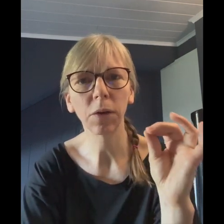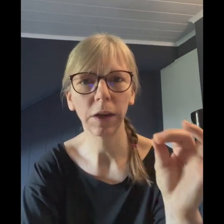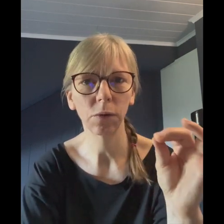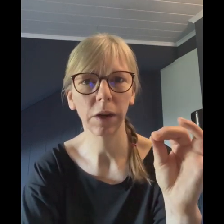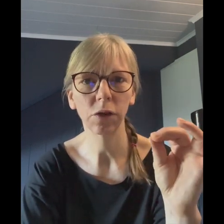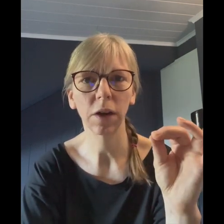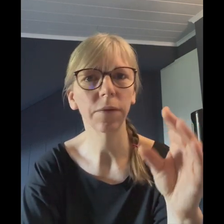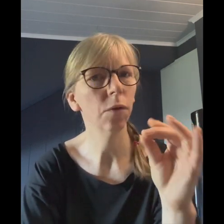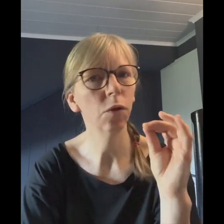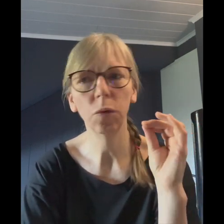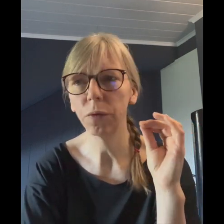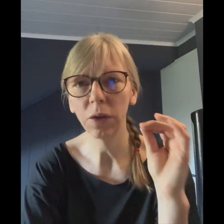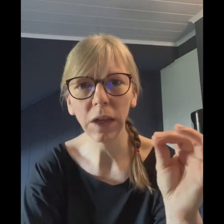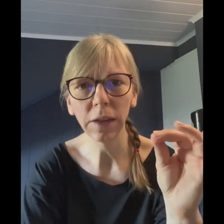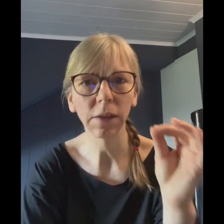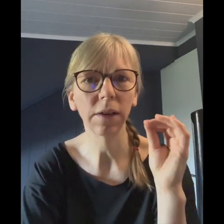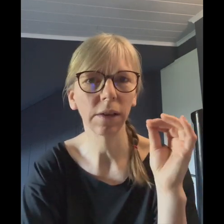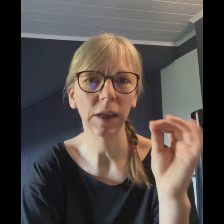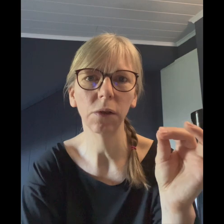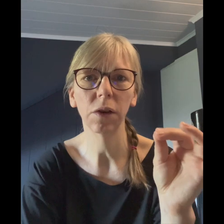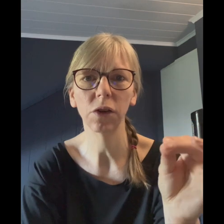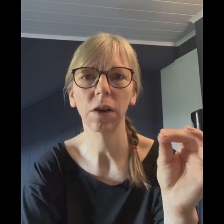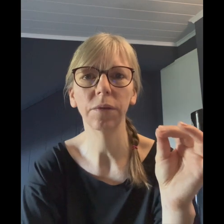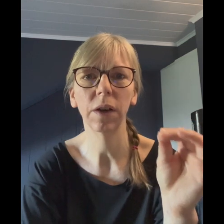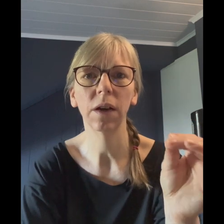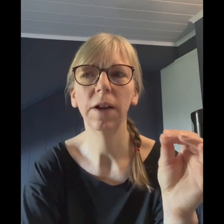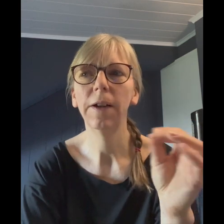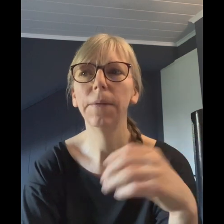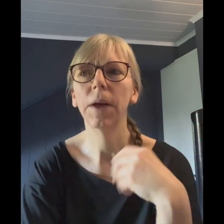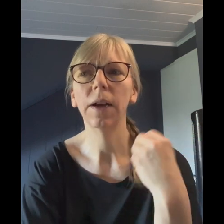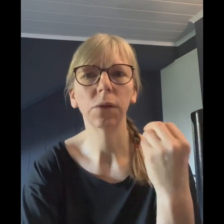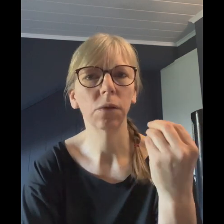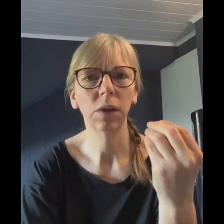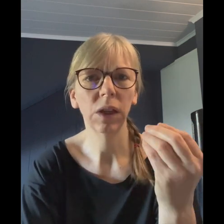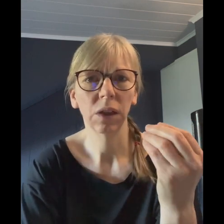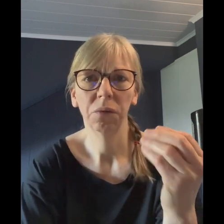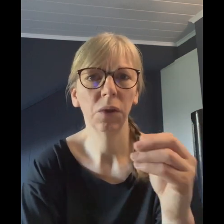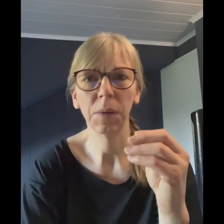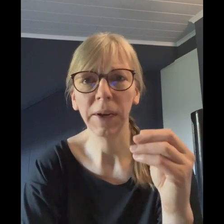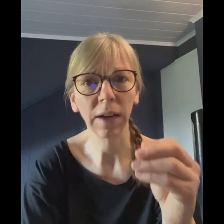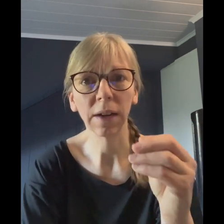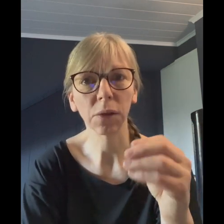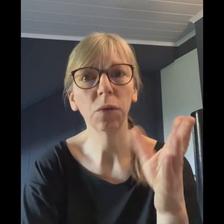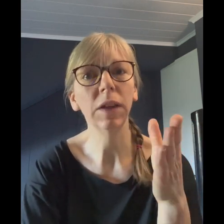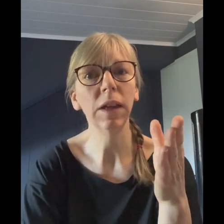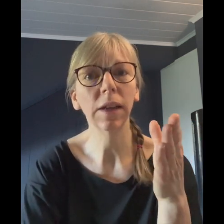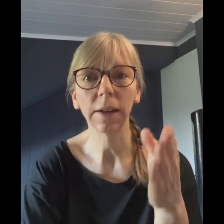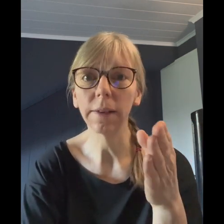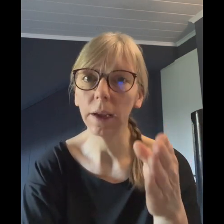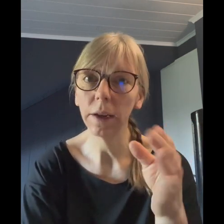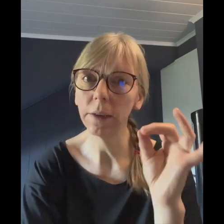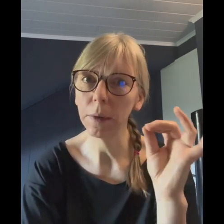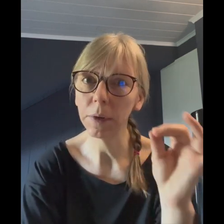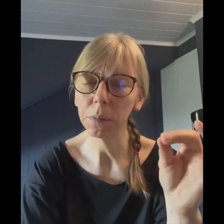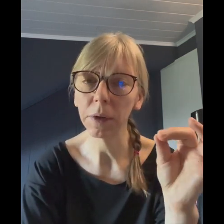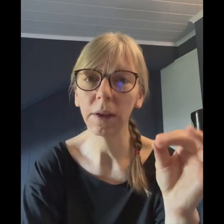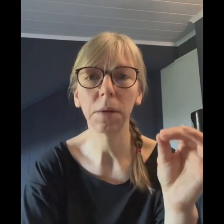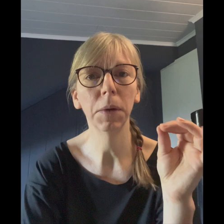Keto-Teststreifen und nur für die sind diese Keto-Teststreifen da. also nicht für jemand anders. Und die, ganz ehrlich, Diabetespatienten mit